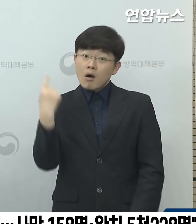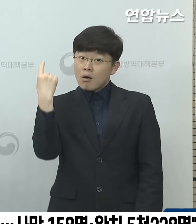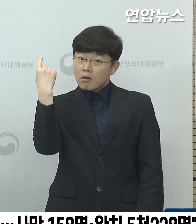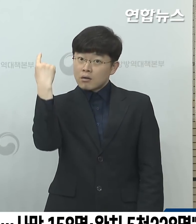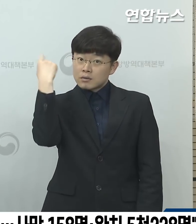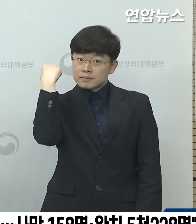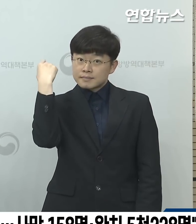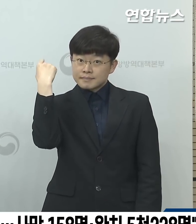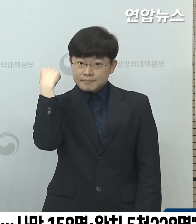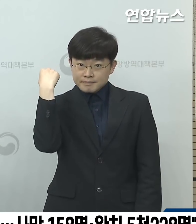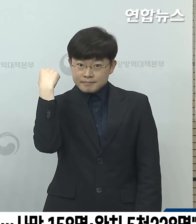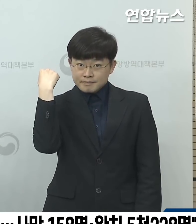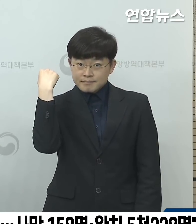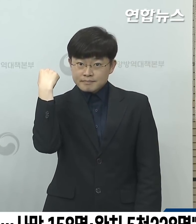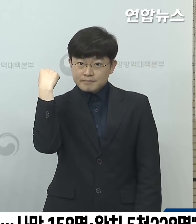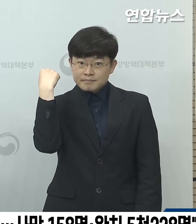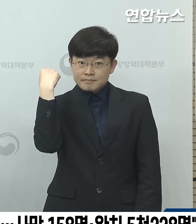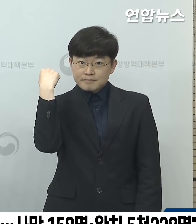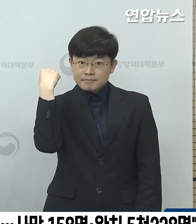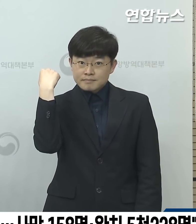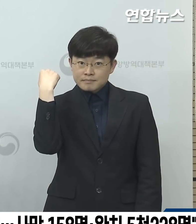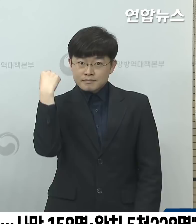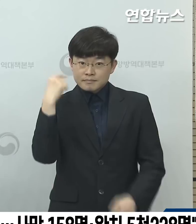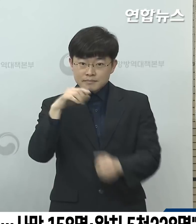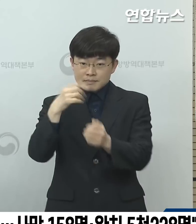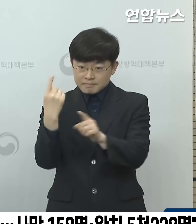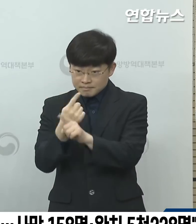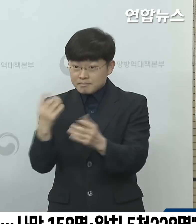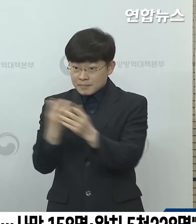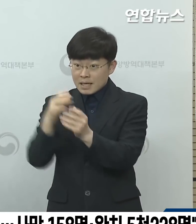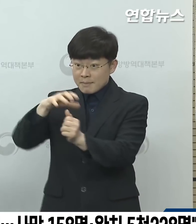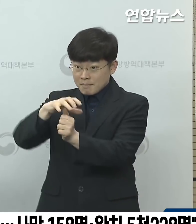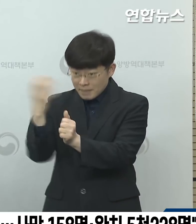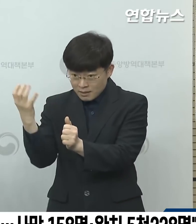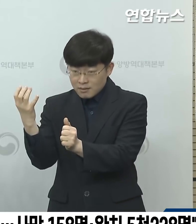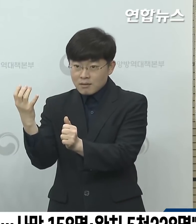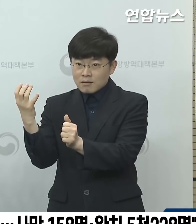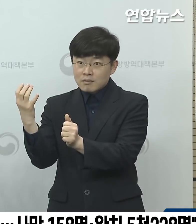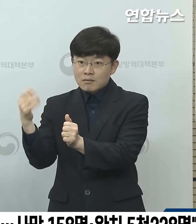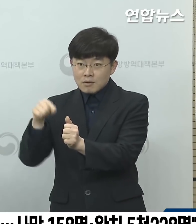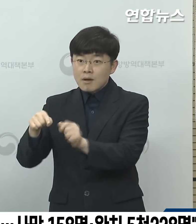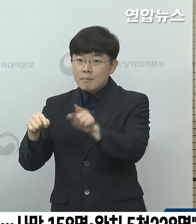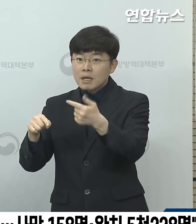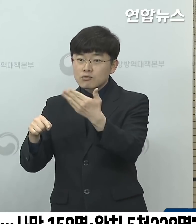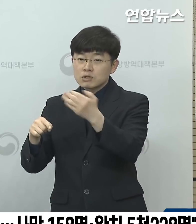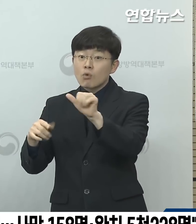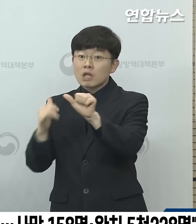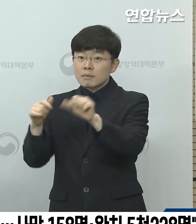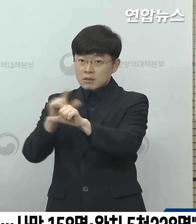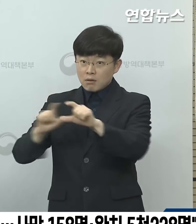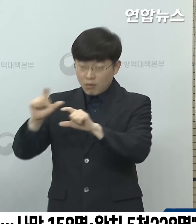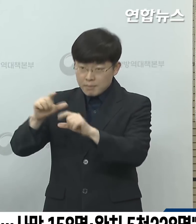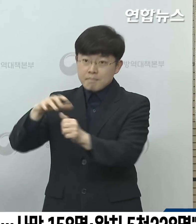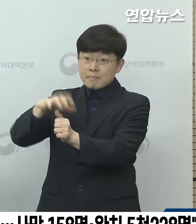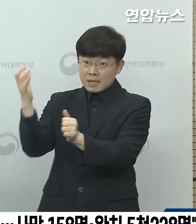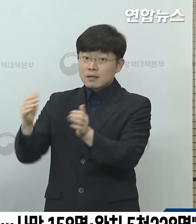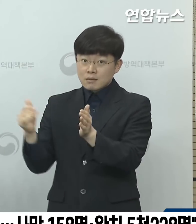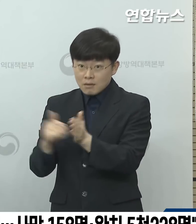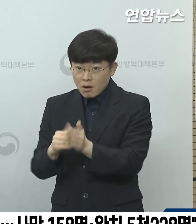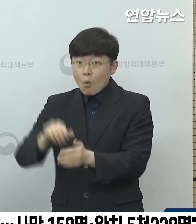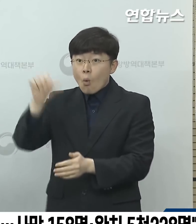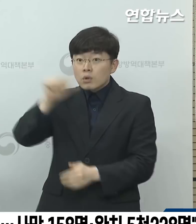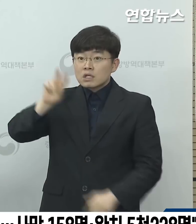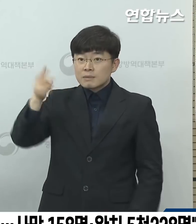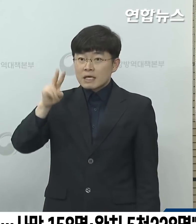추가로 격리해제가 진행이 되어 현재까지는 195명이 추가로 격리해제되어 5